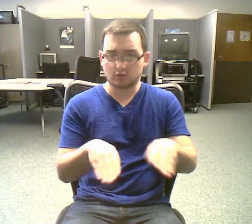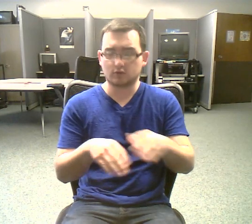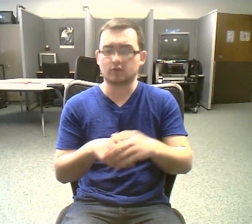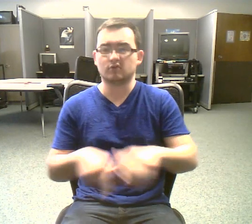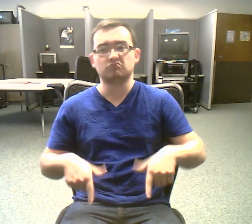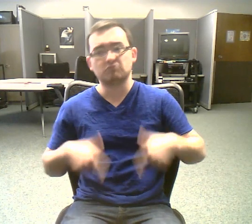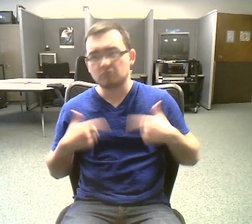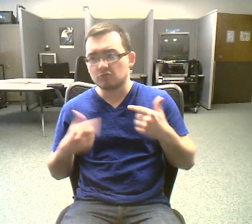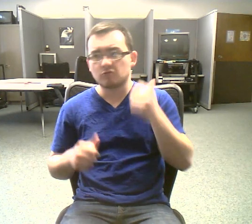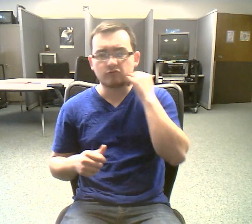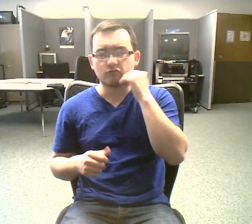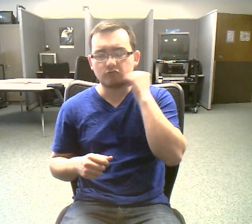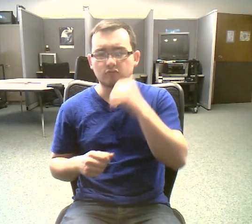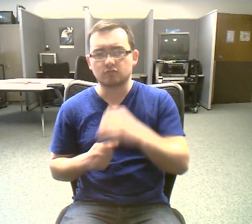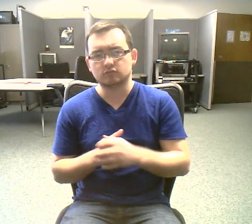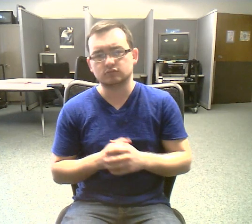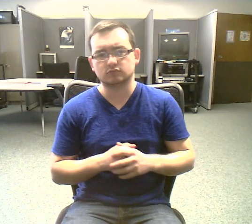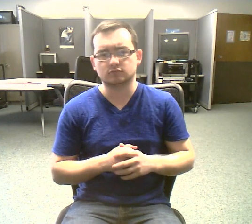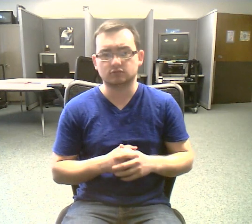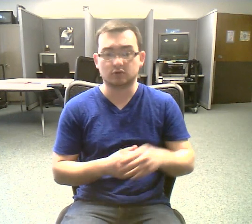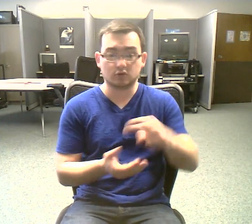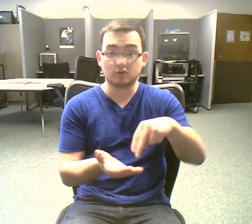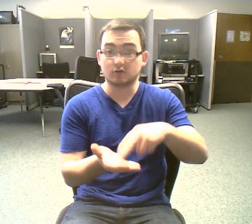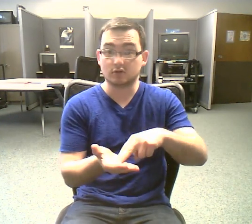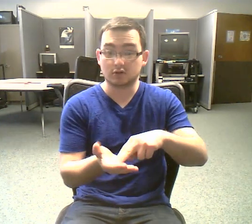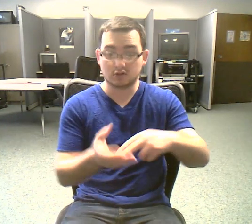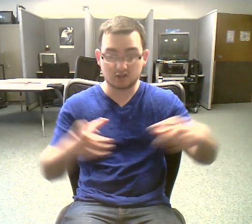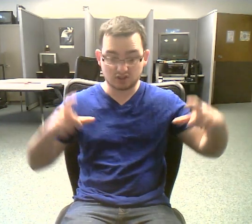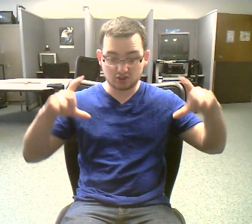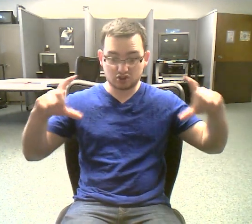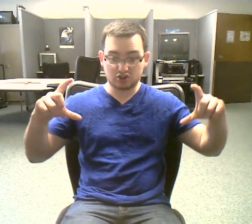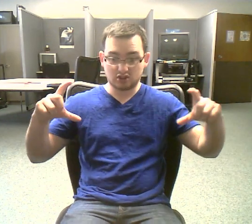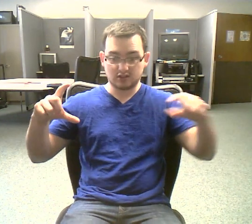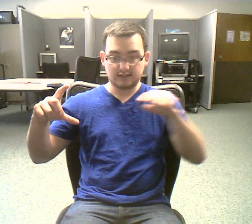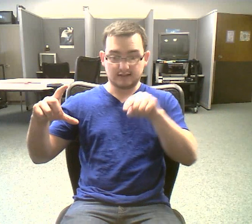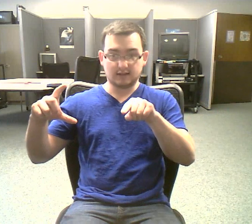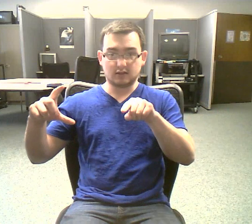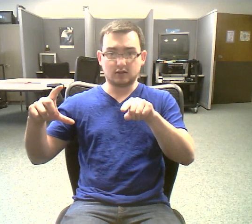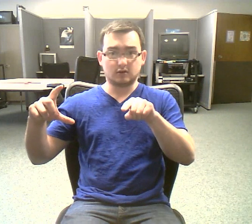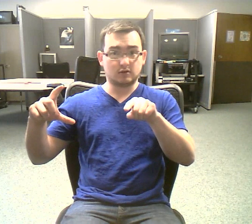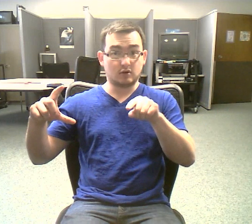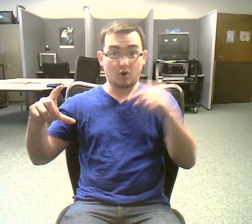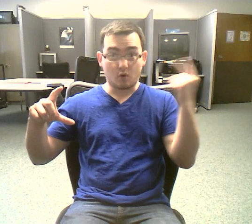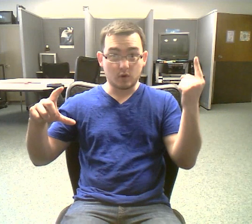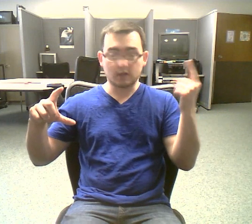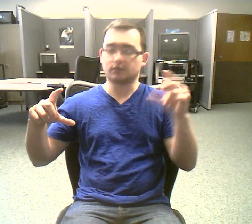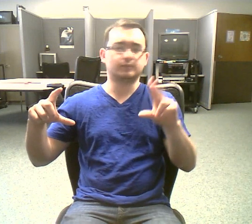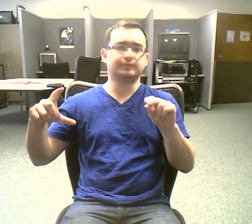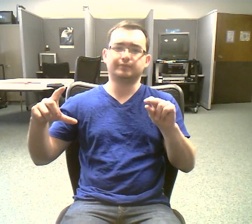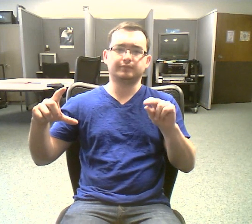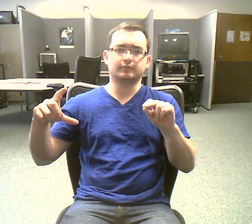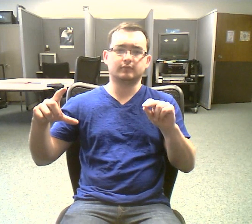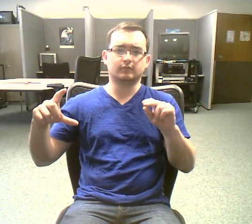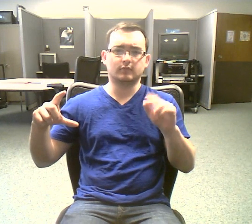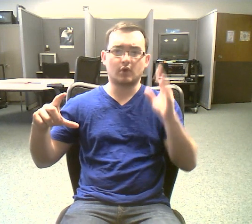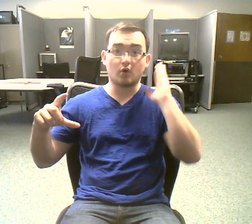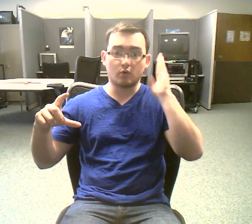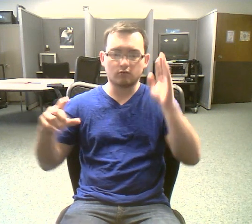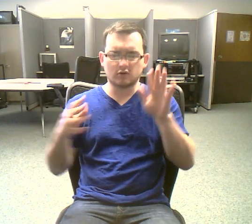not always in the center of the cell. It will be a big, dark spot somewhere in the middle of all the cytop